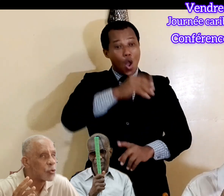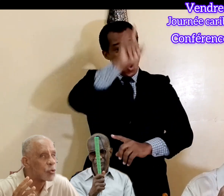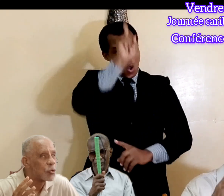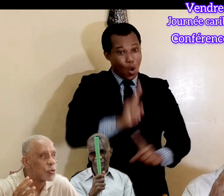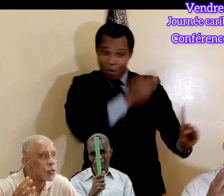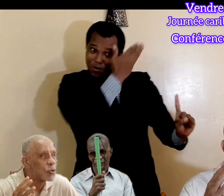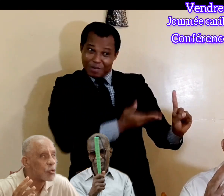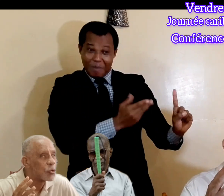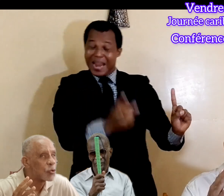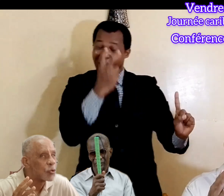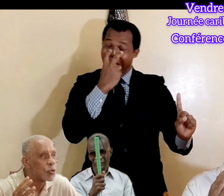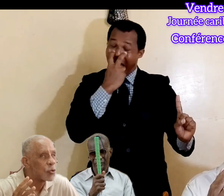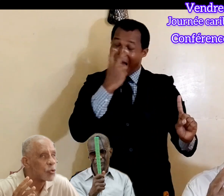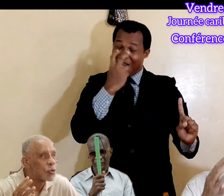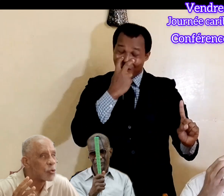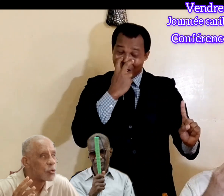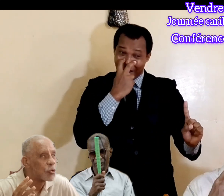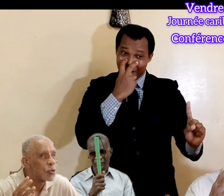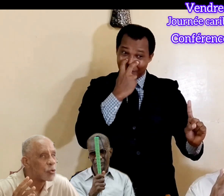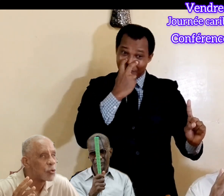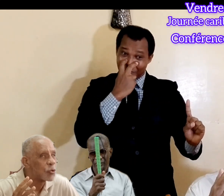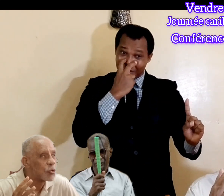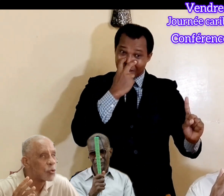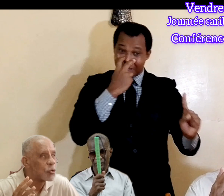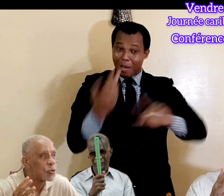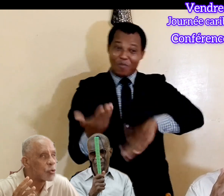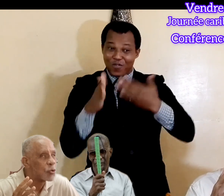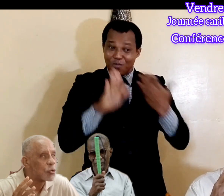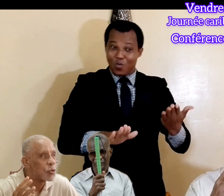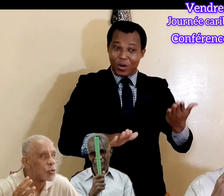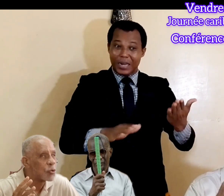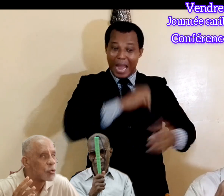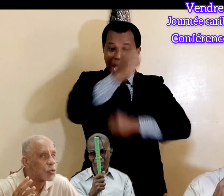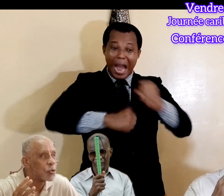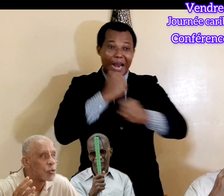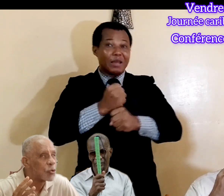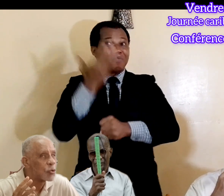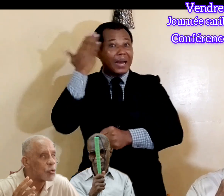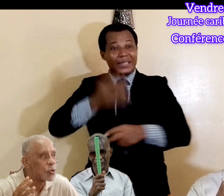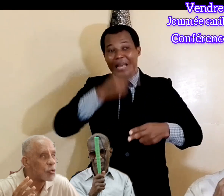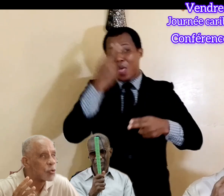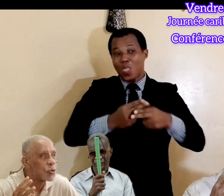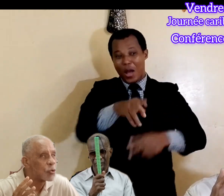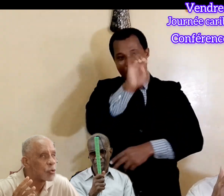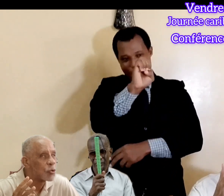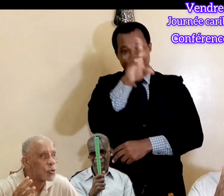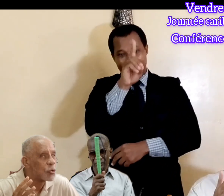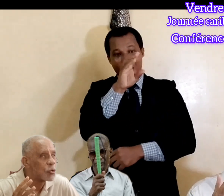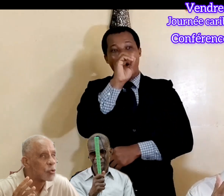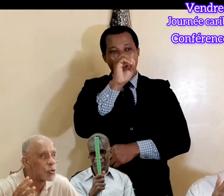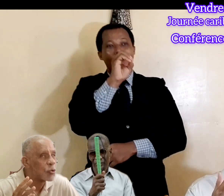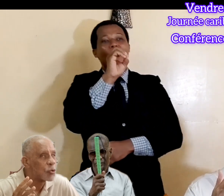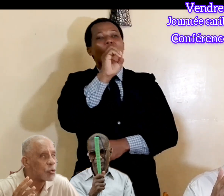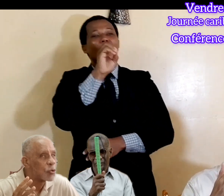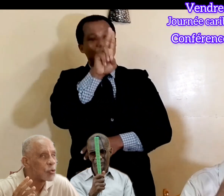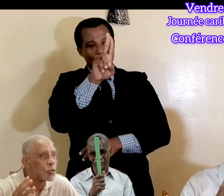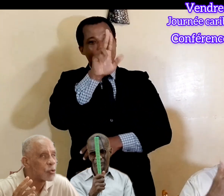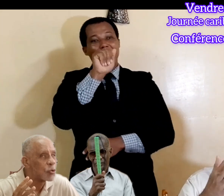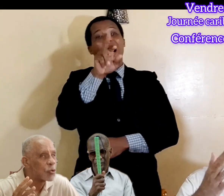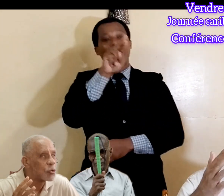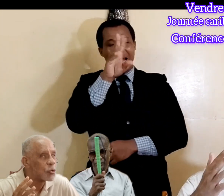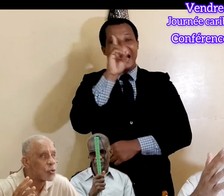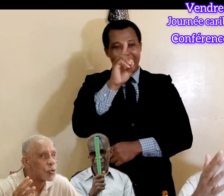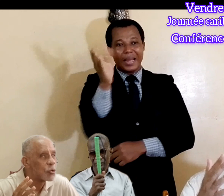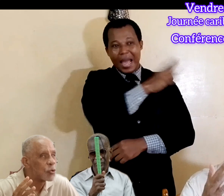à Aïssia Mokaladier, qui mourait à l'année dernière, du nom d'Edouard Lussault, ses